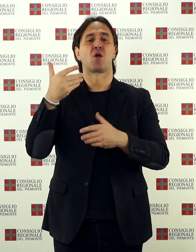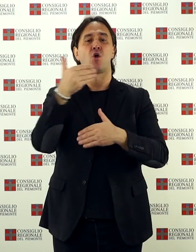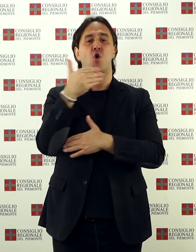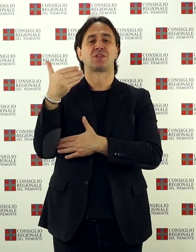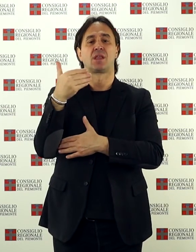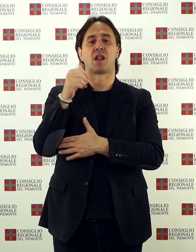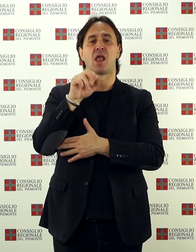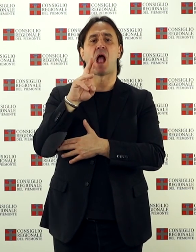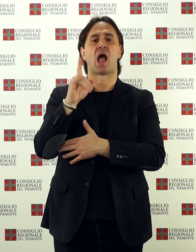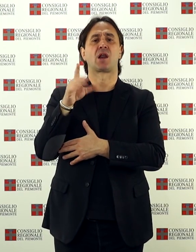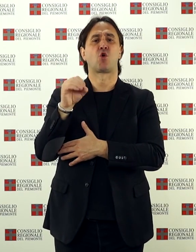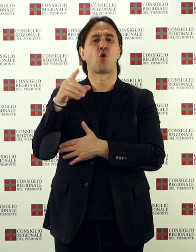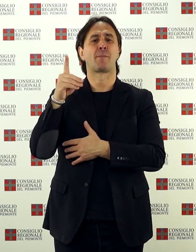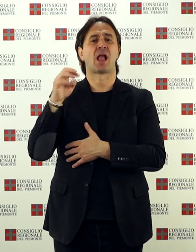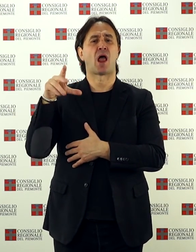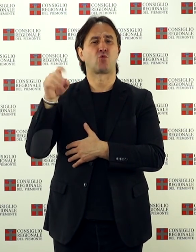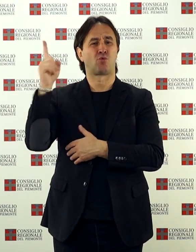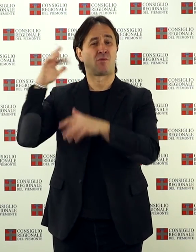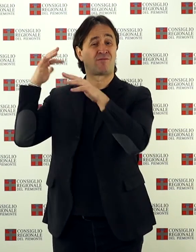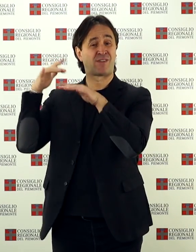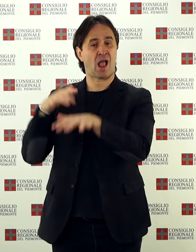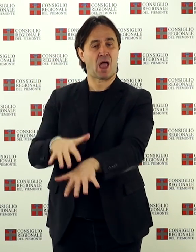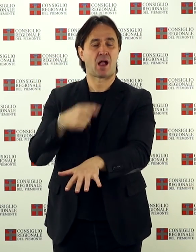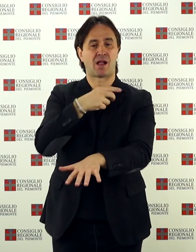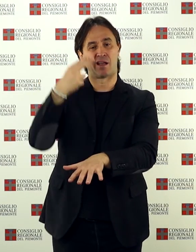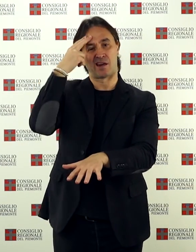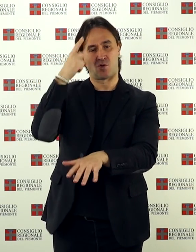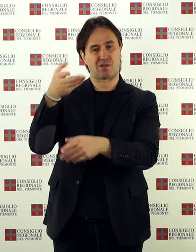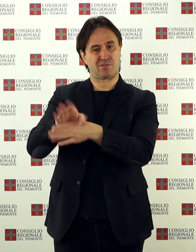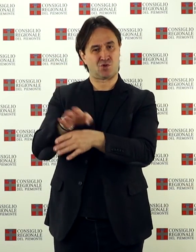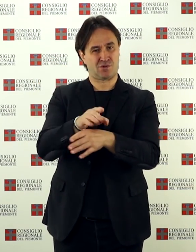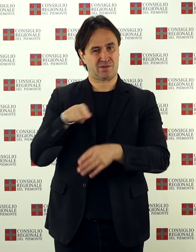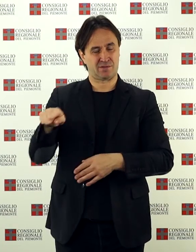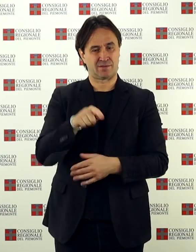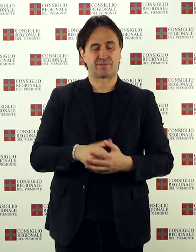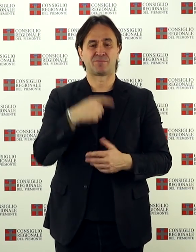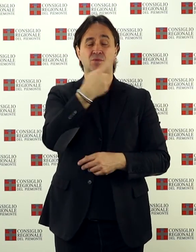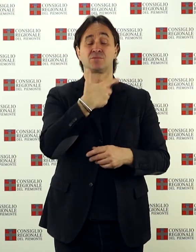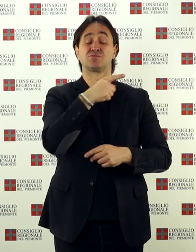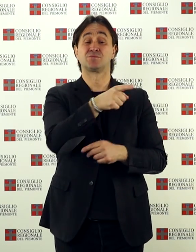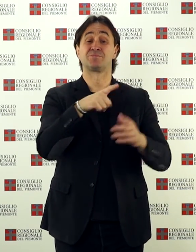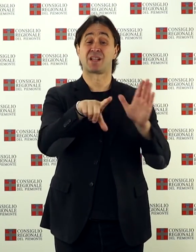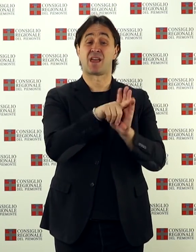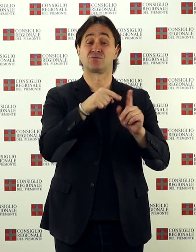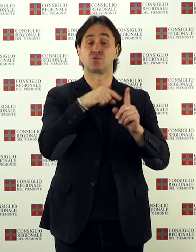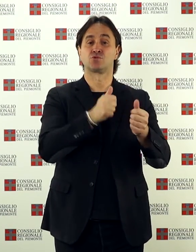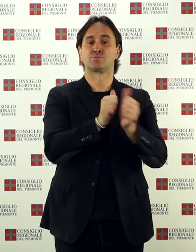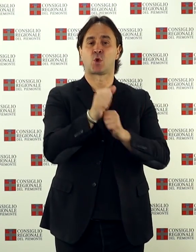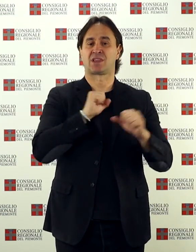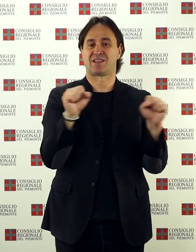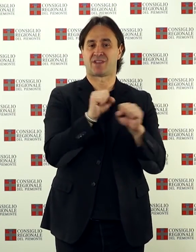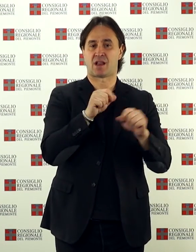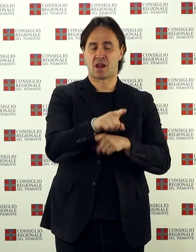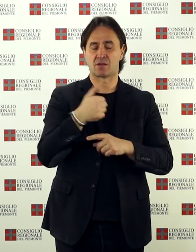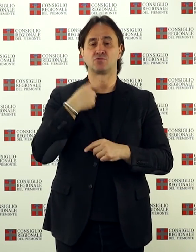tragedia dell'hotel Rigopiano, travolto da una valanga. L'Assemblea ha poi approvato la legge in materia di sport invernali, il nuovo